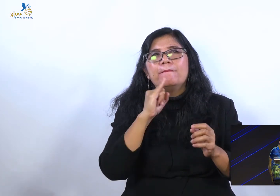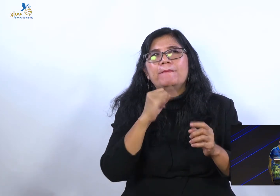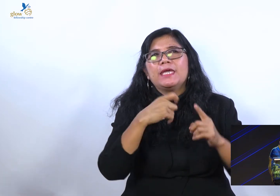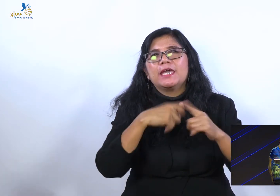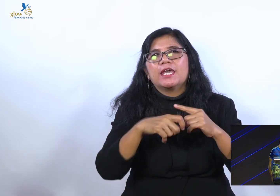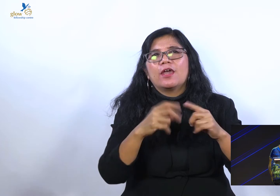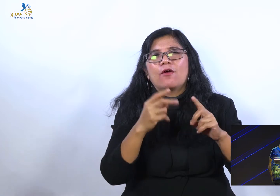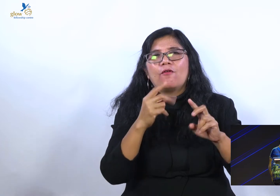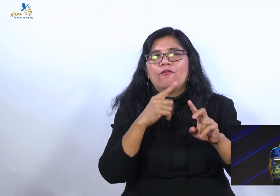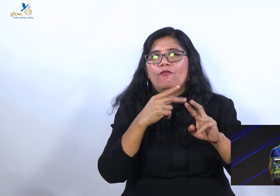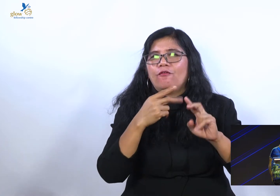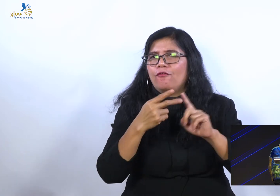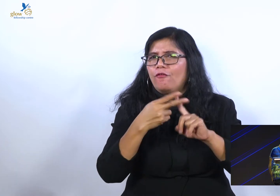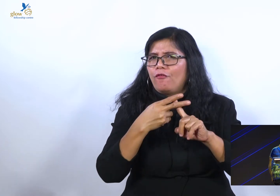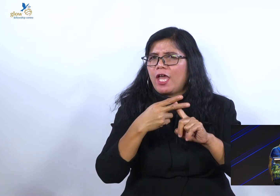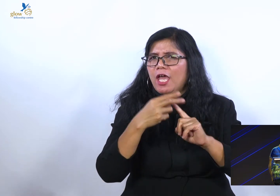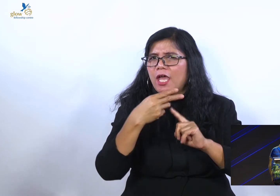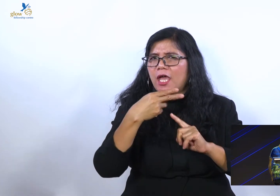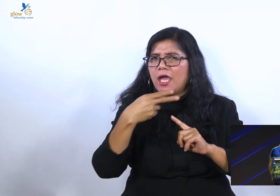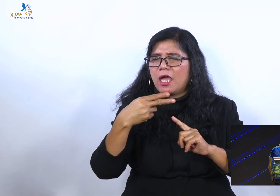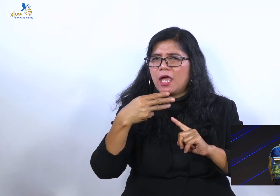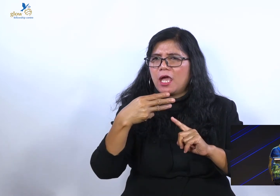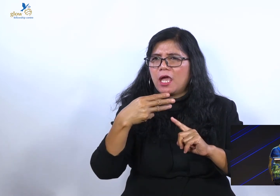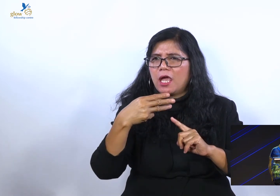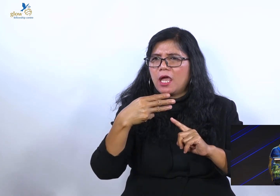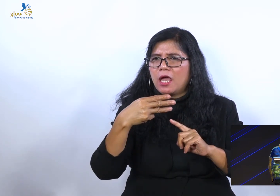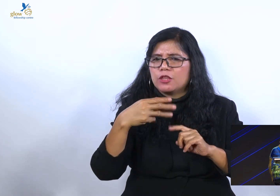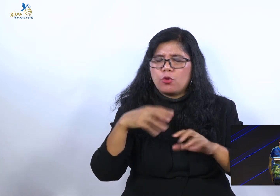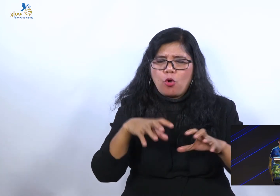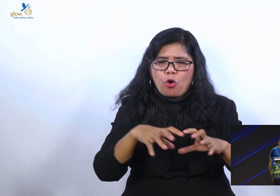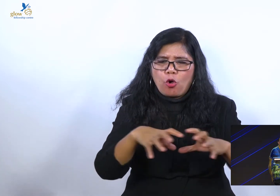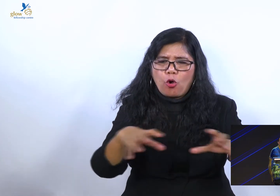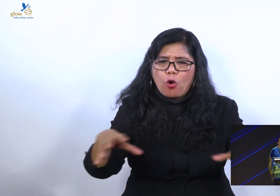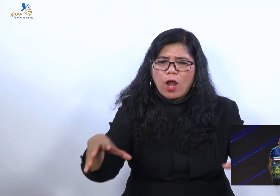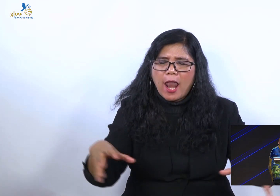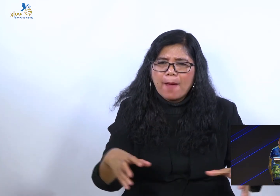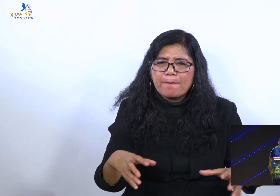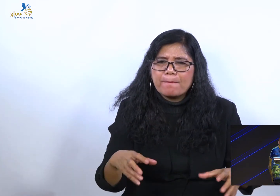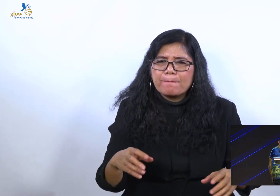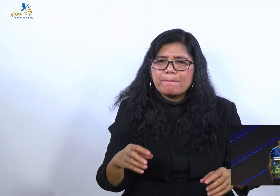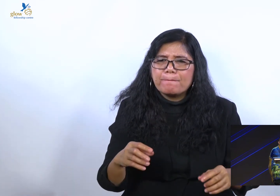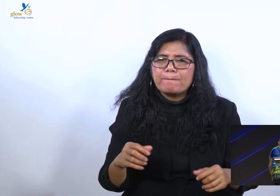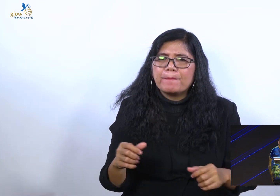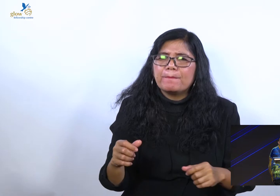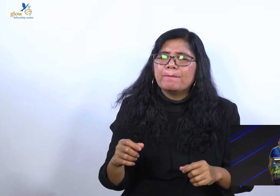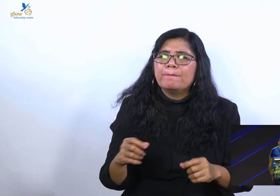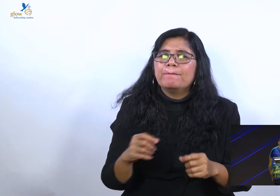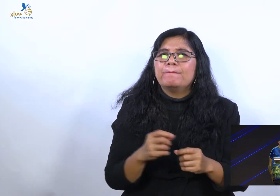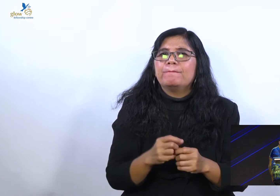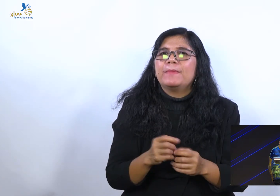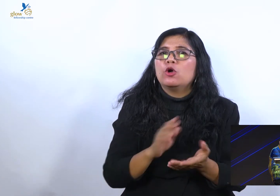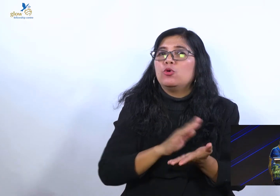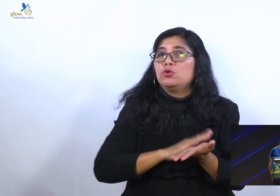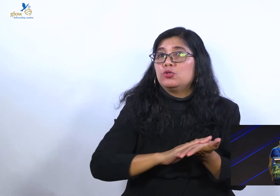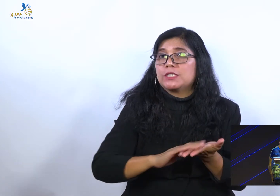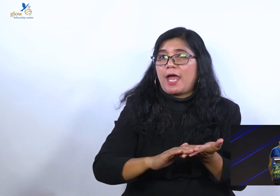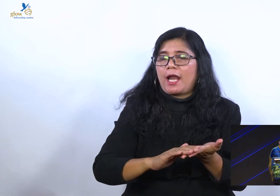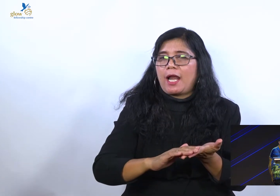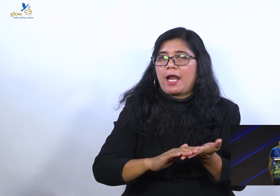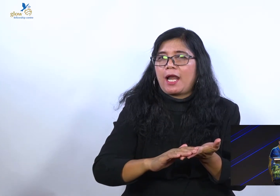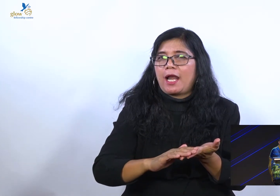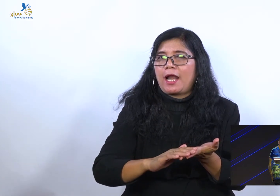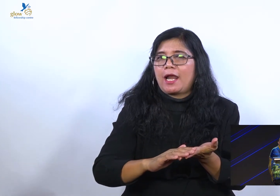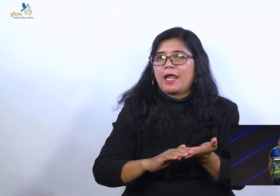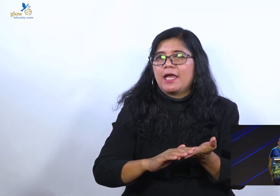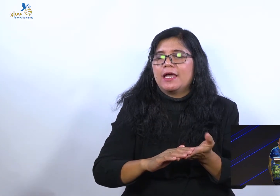Jadi kira-kira kalau saudara sepupu kita itu seperti wudu. Iya kan? Sebelum sembahyang,